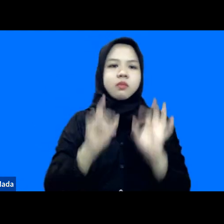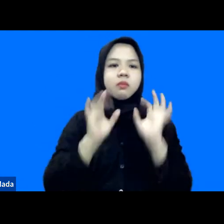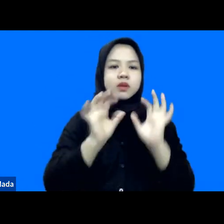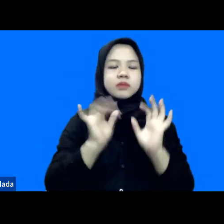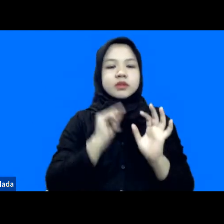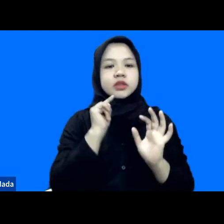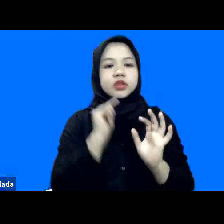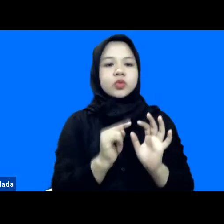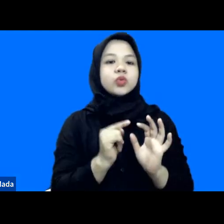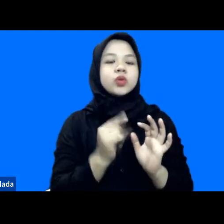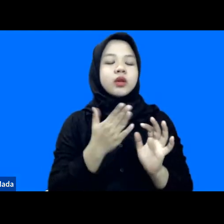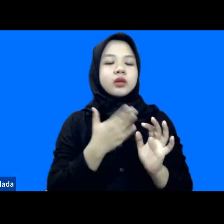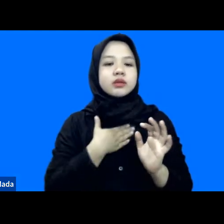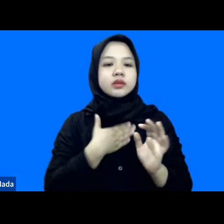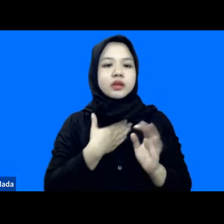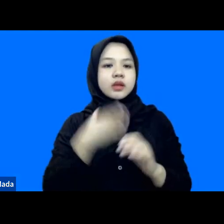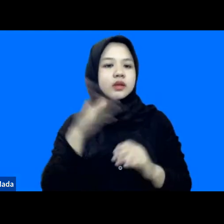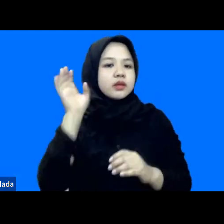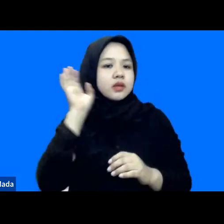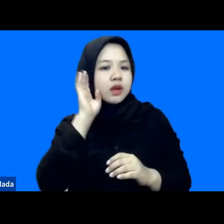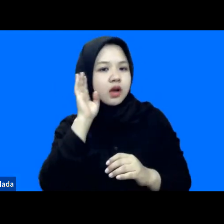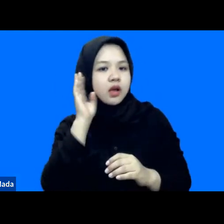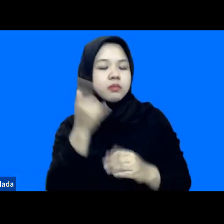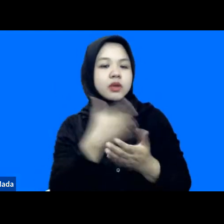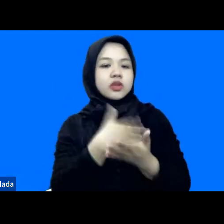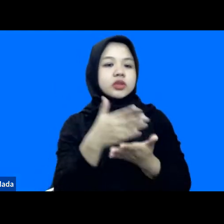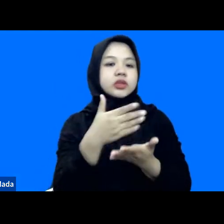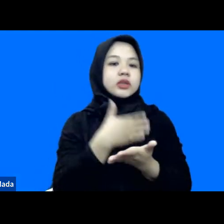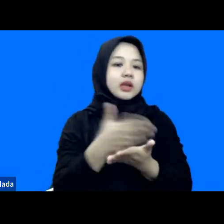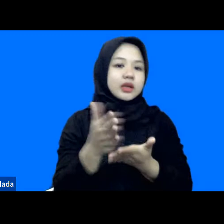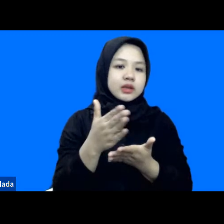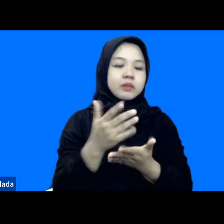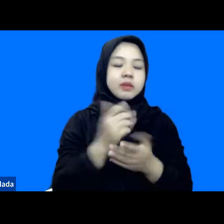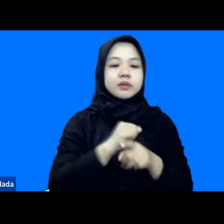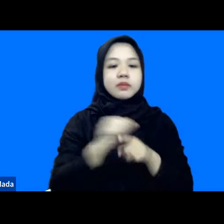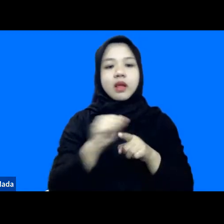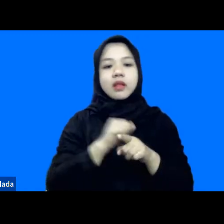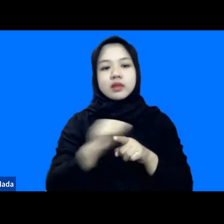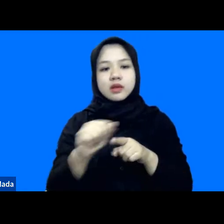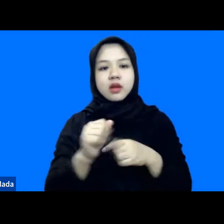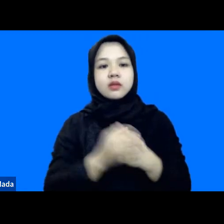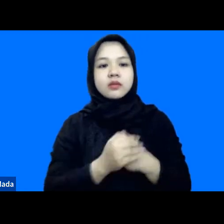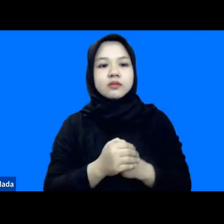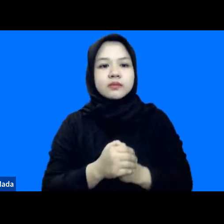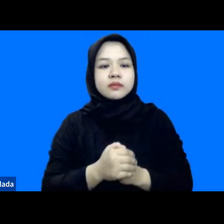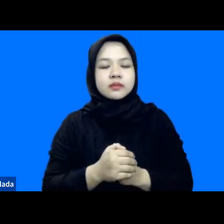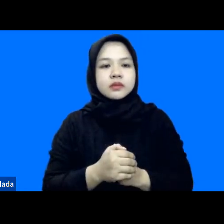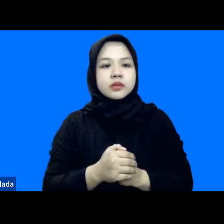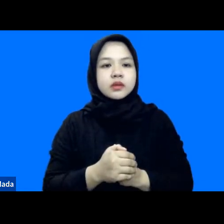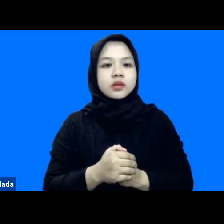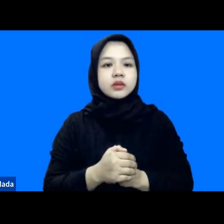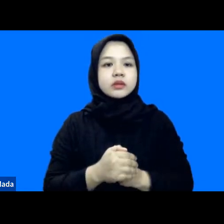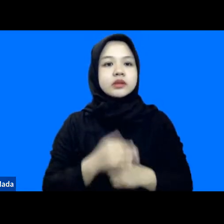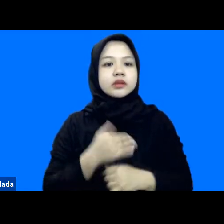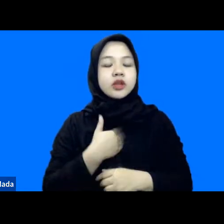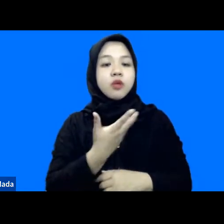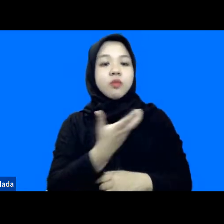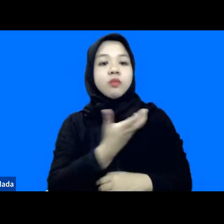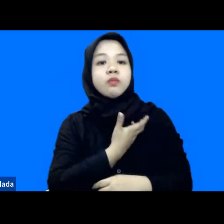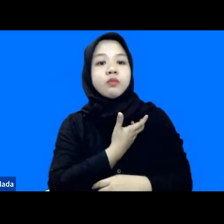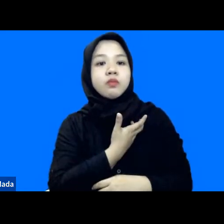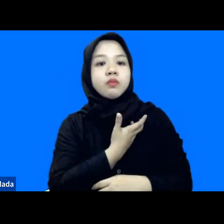yang saya dengar saat sharing pada saat pelatihan nah seperti itu jadi yang yang mau saya ingin saya